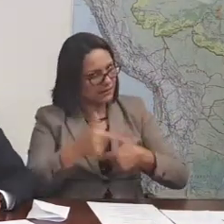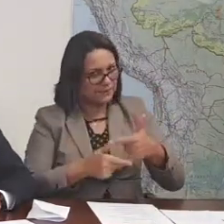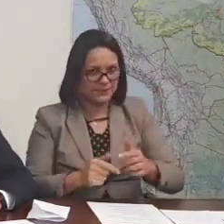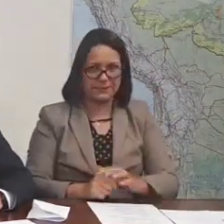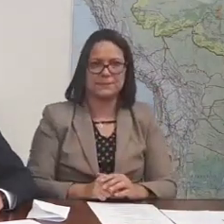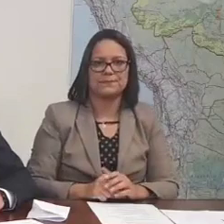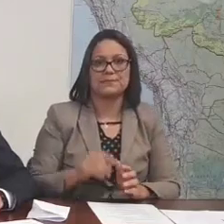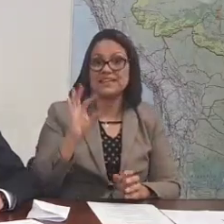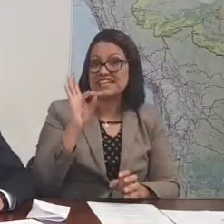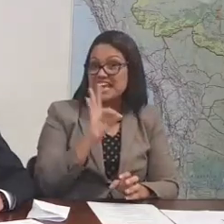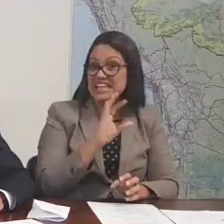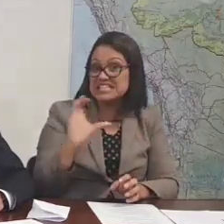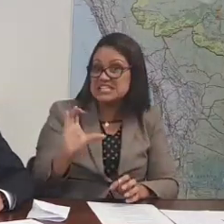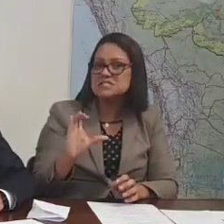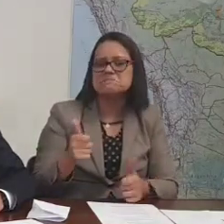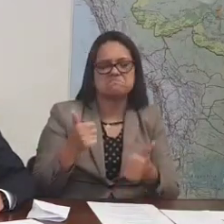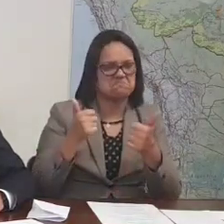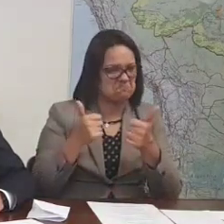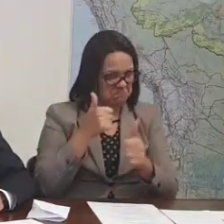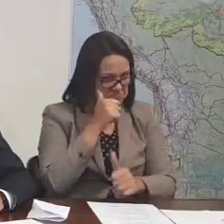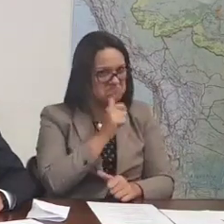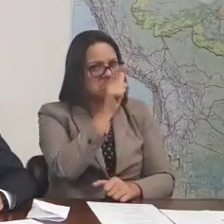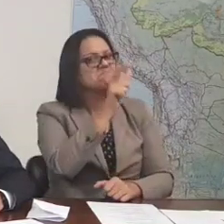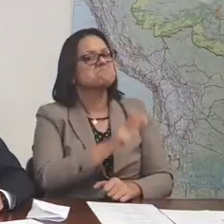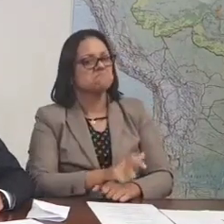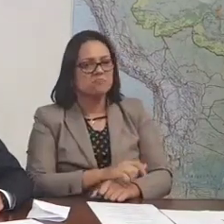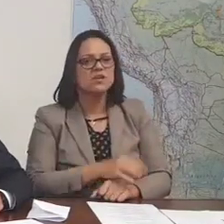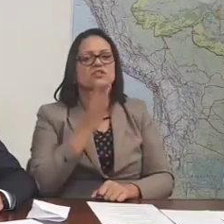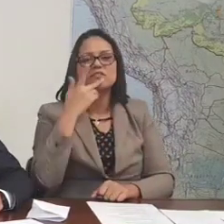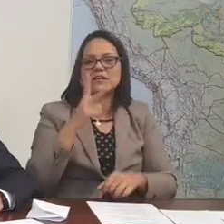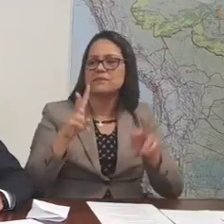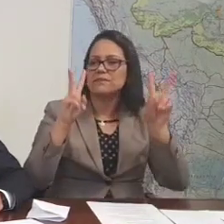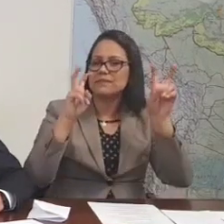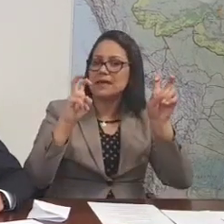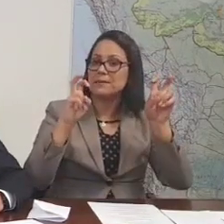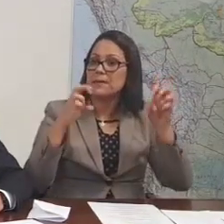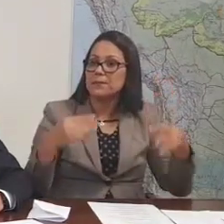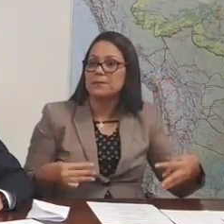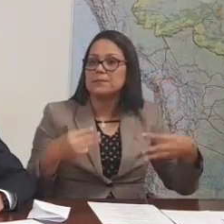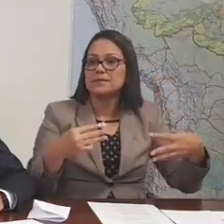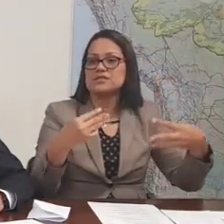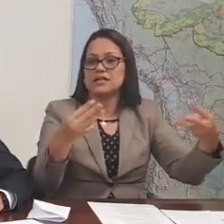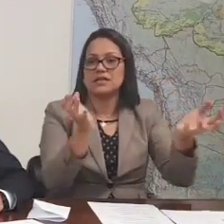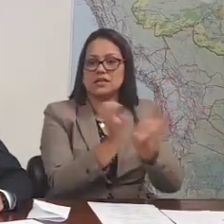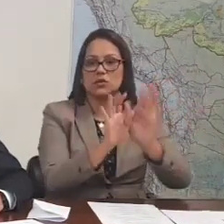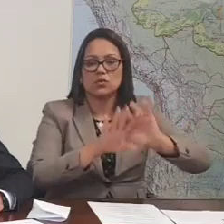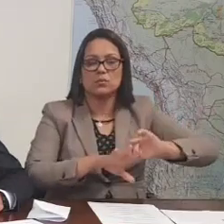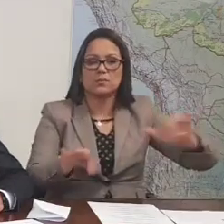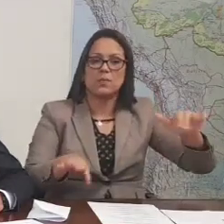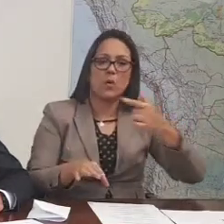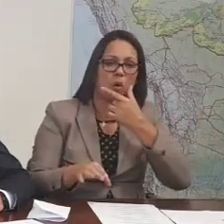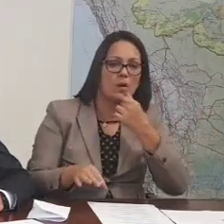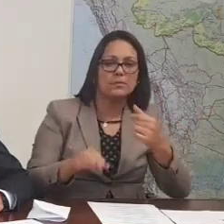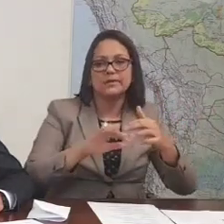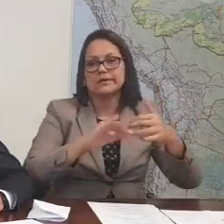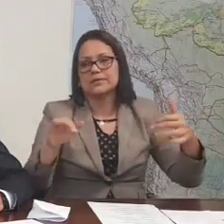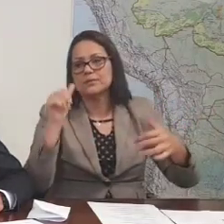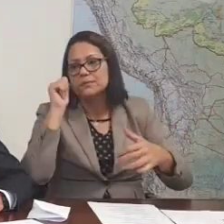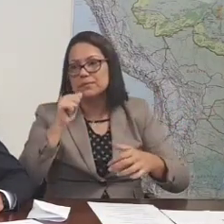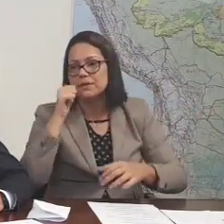E a Tereza Cristina sem comentário. Inclusive, eu falei que o nosso ministério está dividido entre homens e mulheres. São 22 ministros.